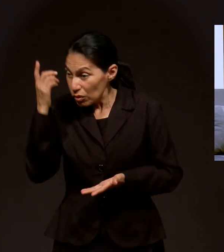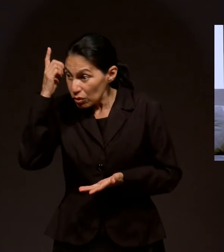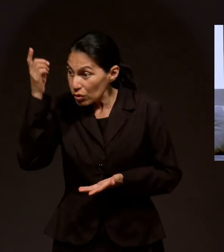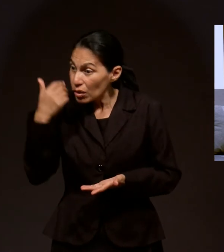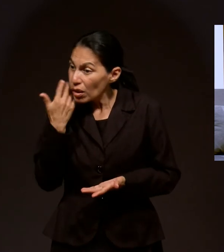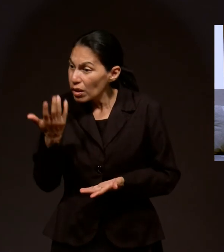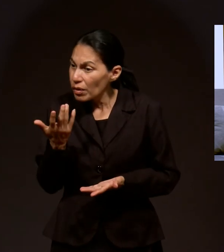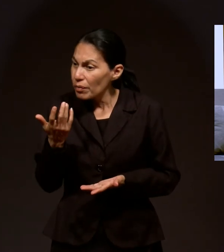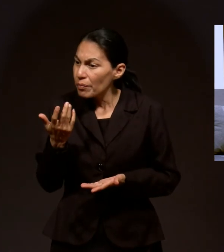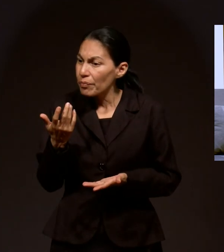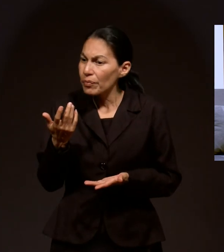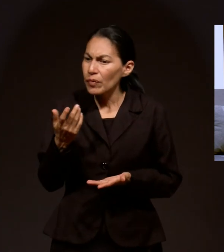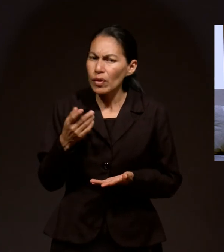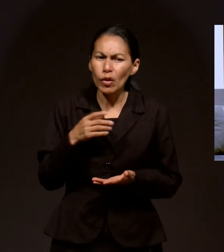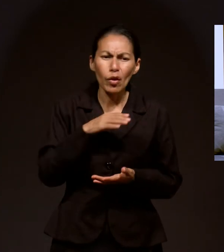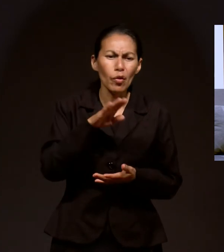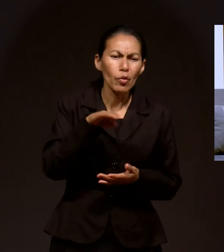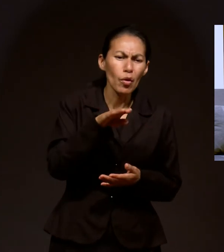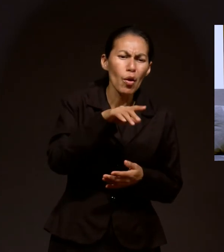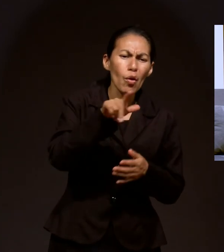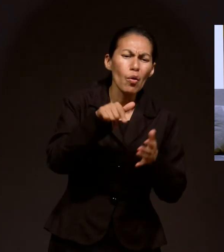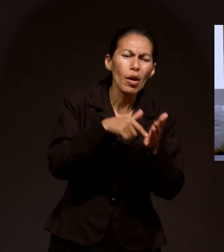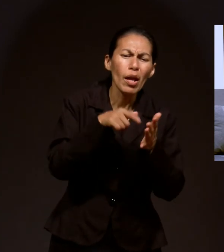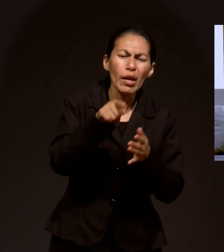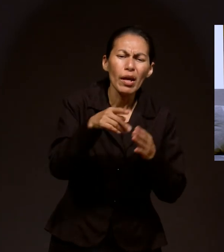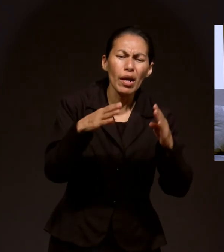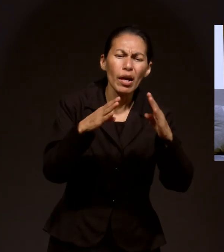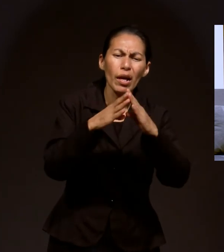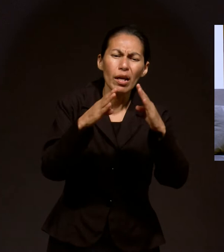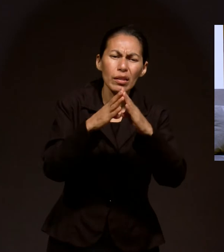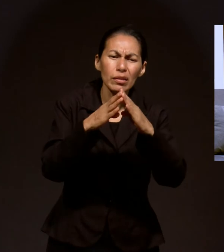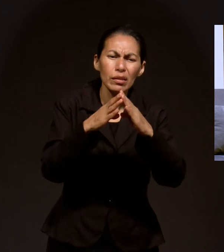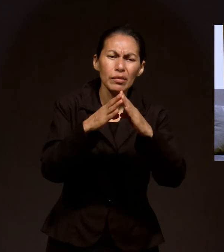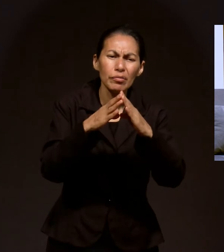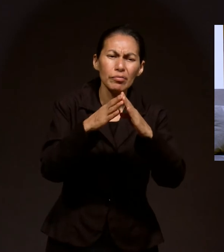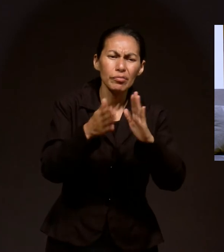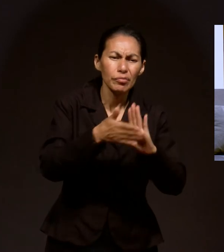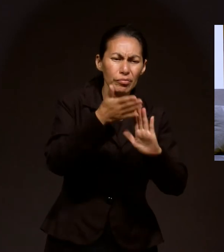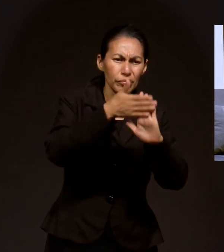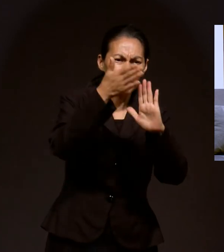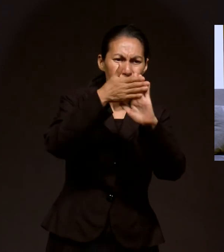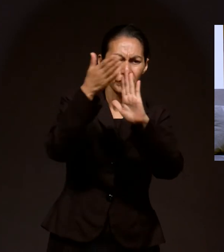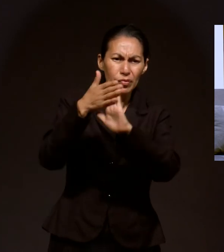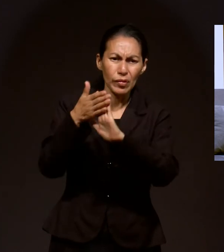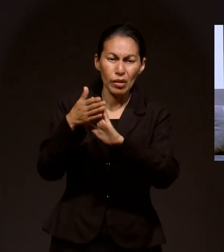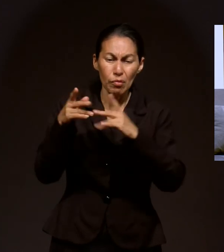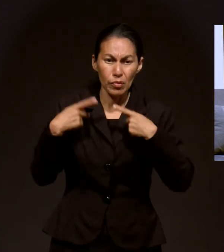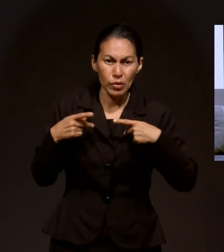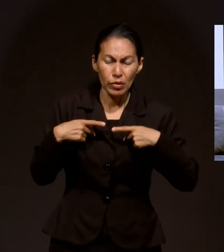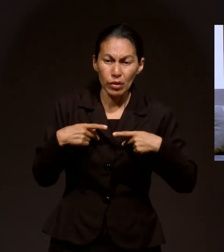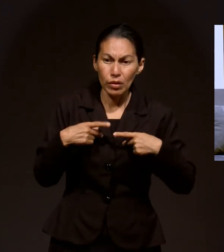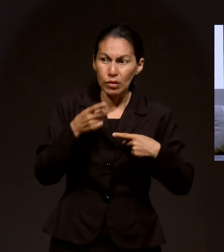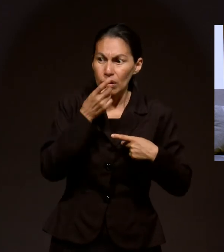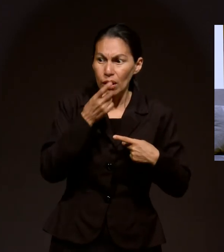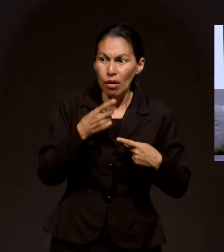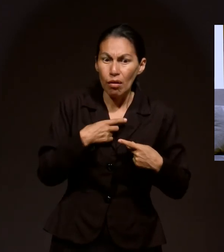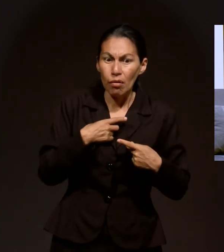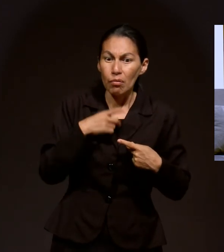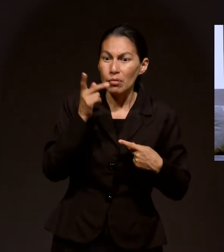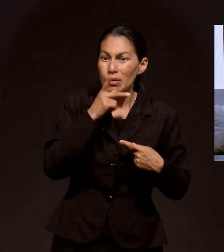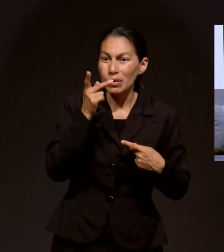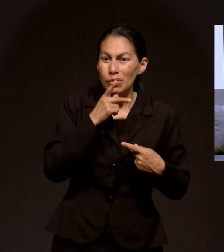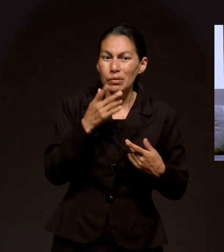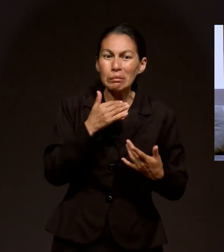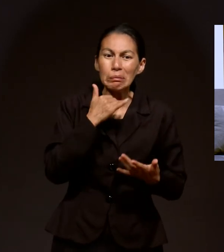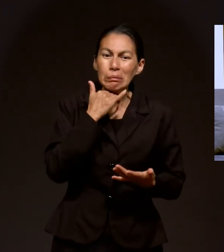a una casa que era de concreto. Y cuando llegamos a esa casa, las personas que estaban ahí me dijeron, Pastor, no lo habíamos